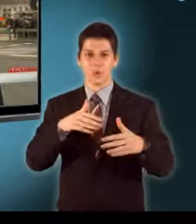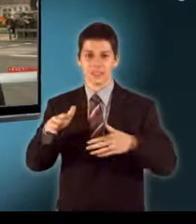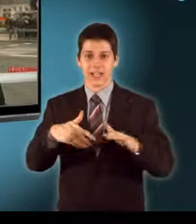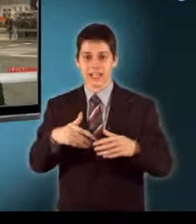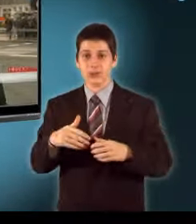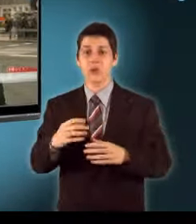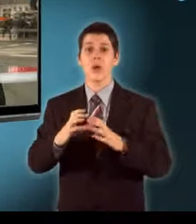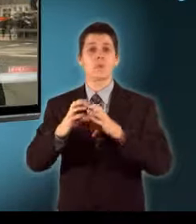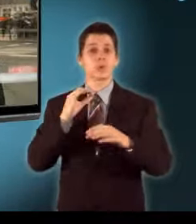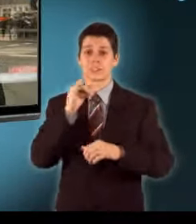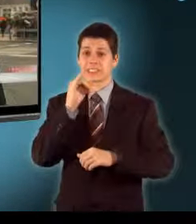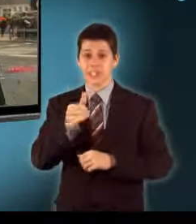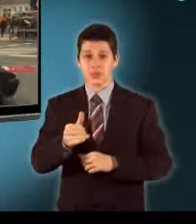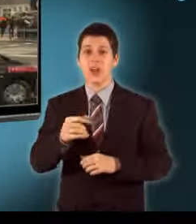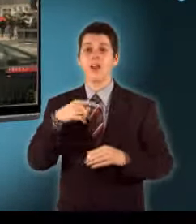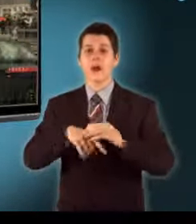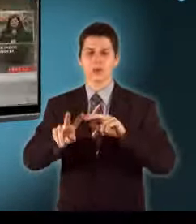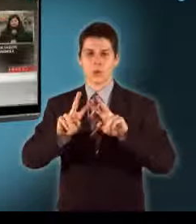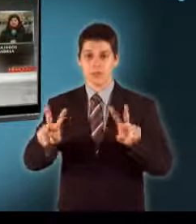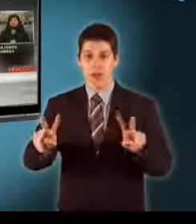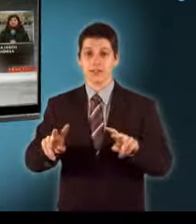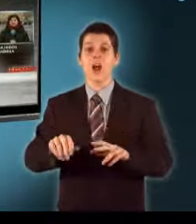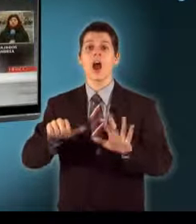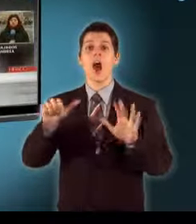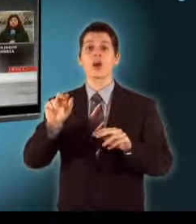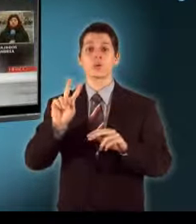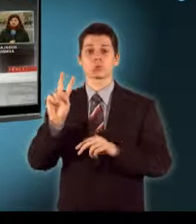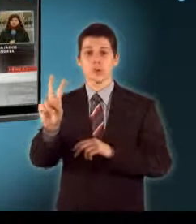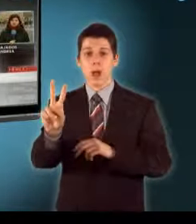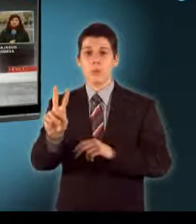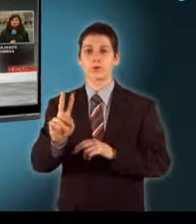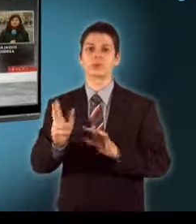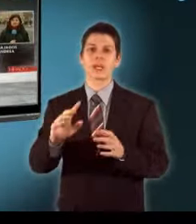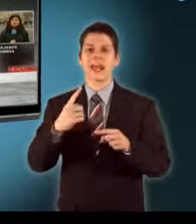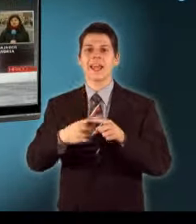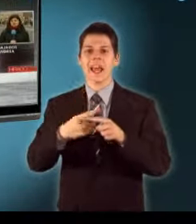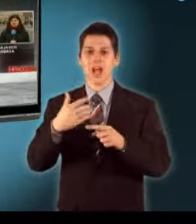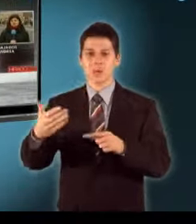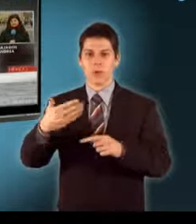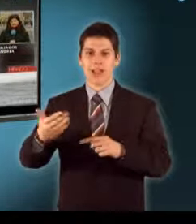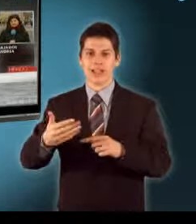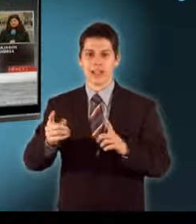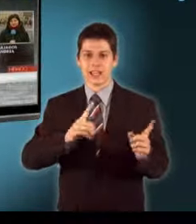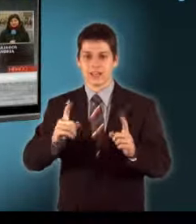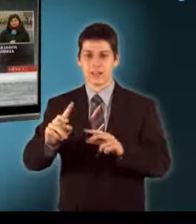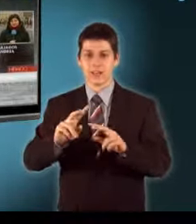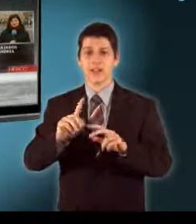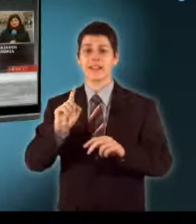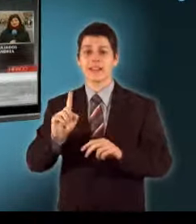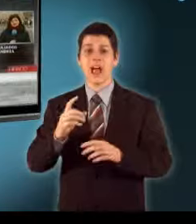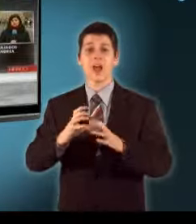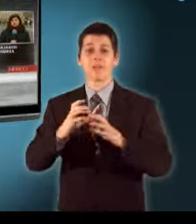eszköz Buszok továbbra sem járnak, a metró viszont igen És a hatos villamos is, igaz, átlagosan negyed órát kell rávárni